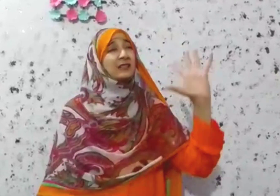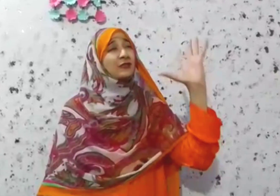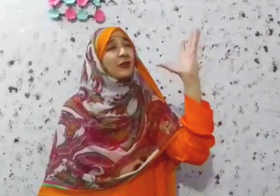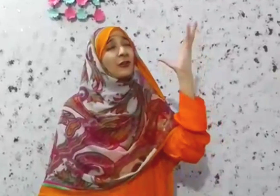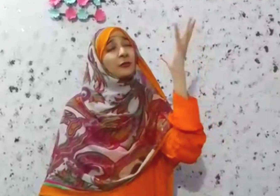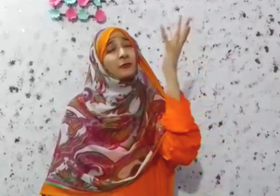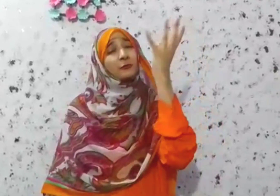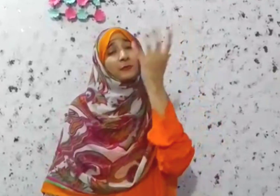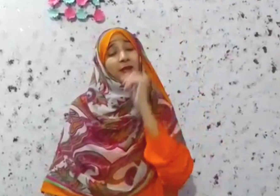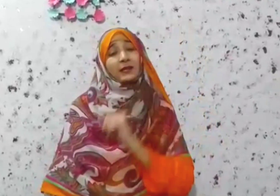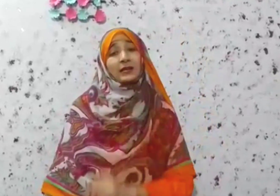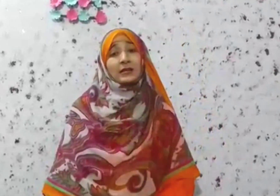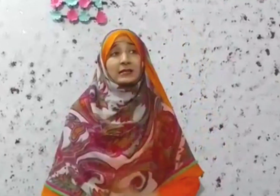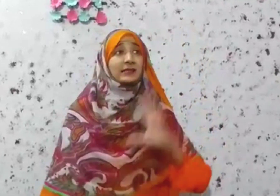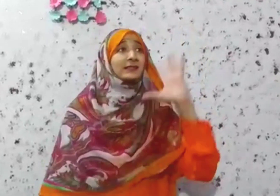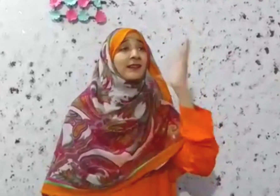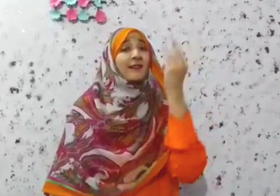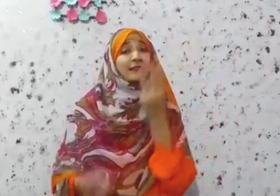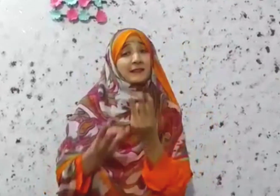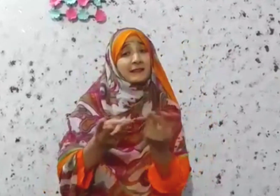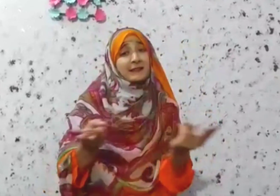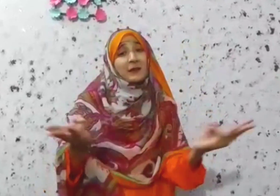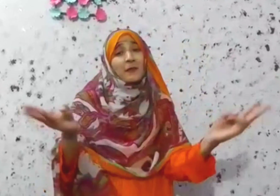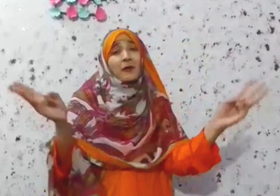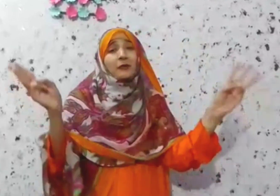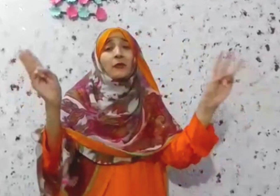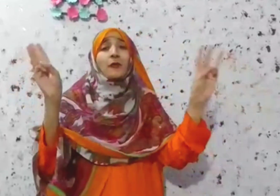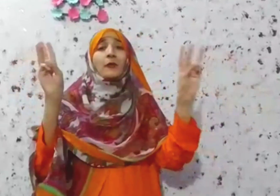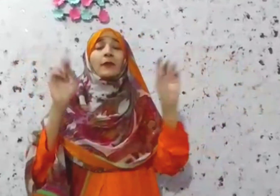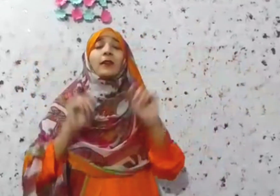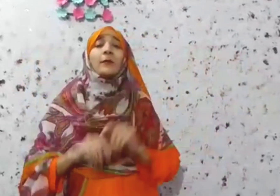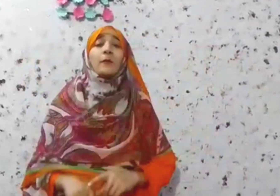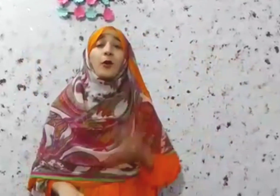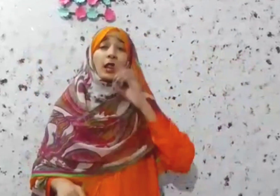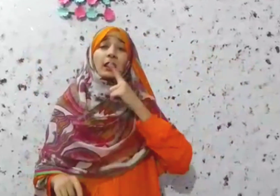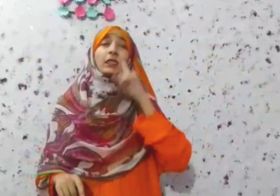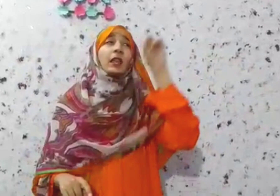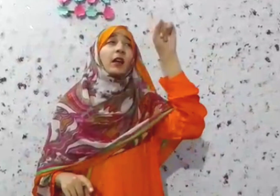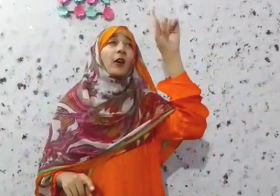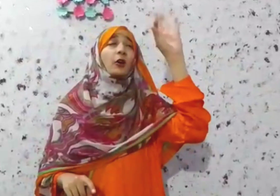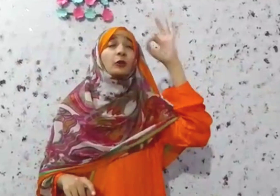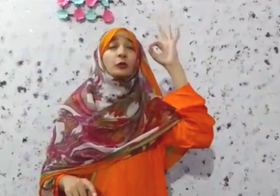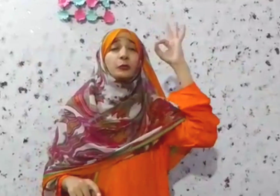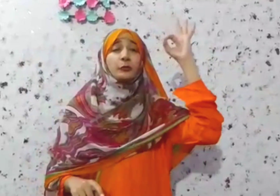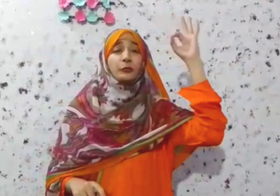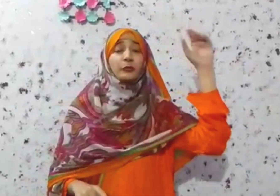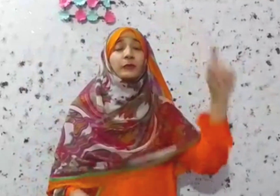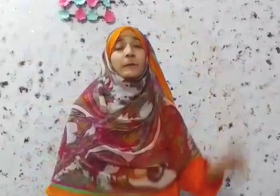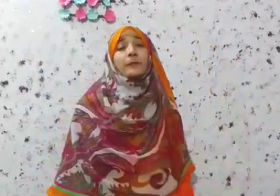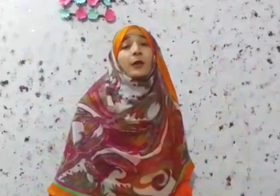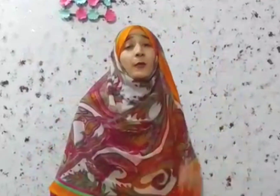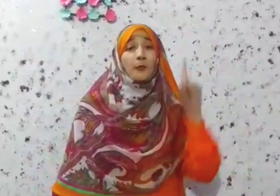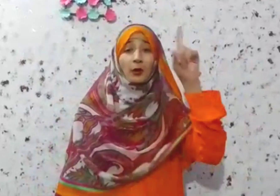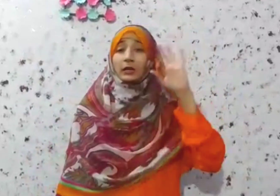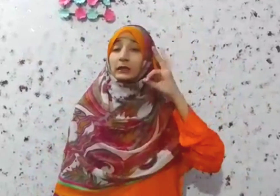जहानों में, सारे जमानों में मौला तेरा नूर, मौला